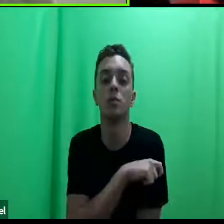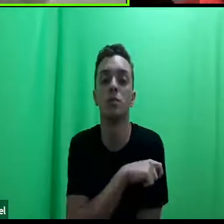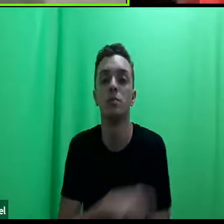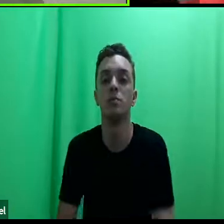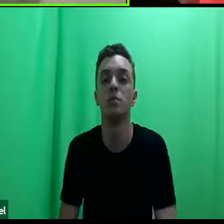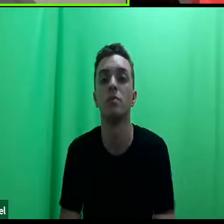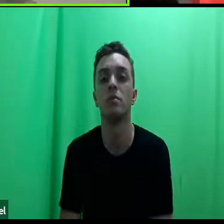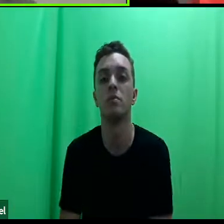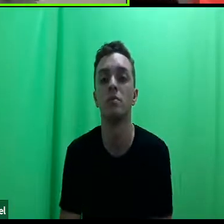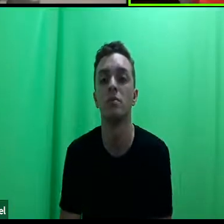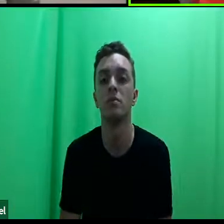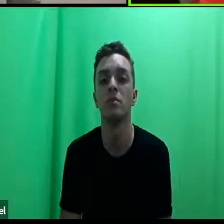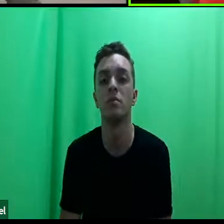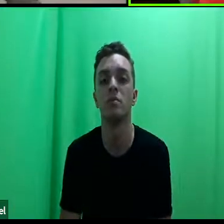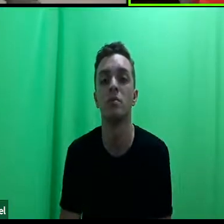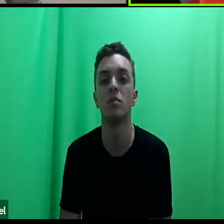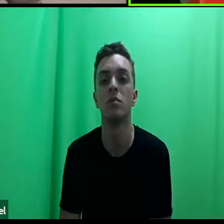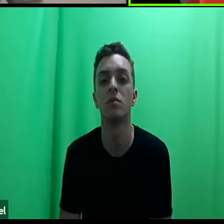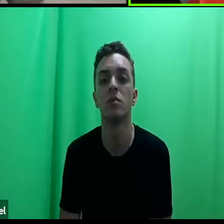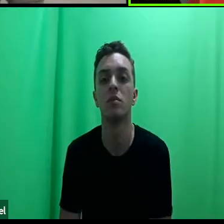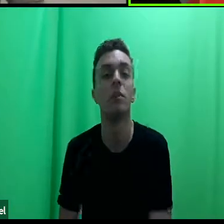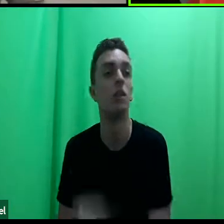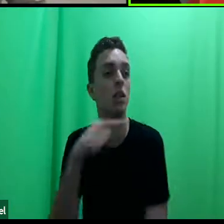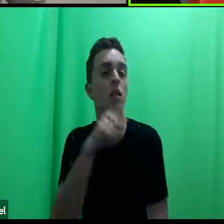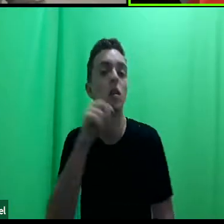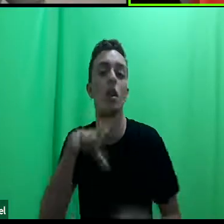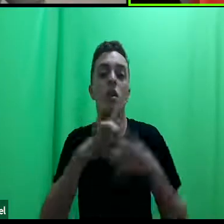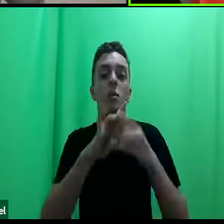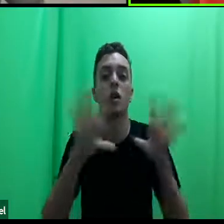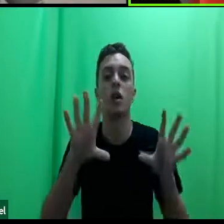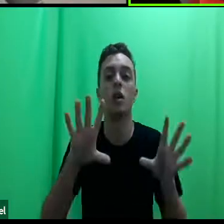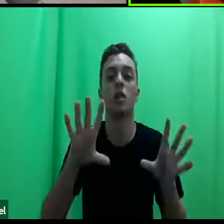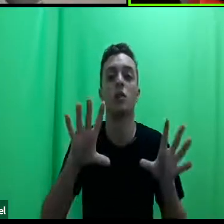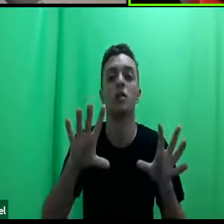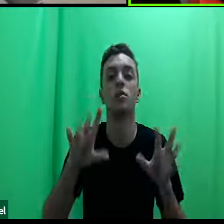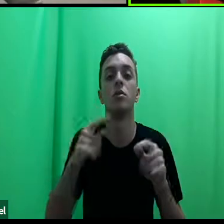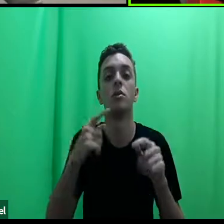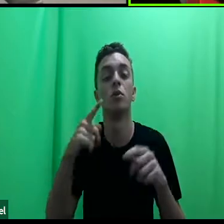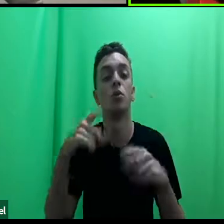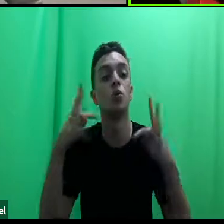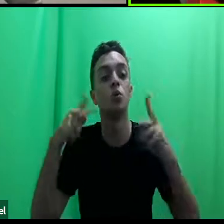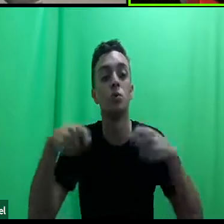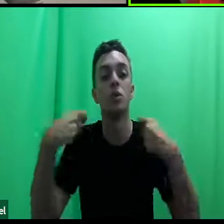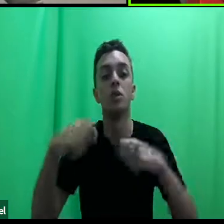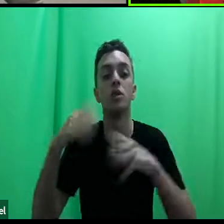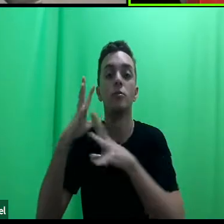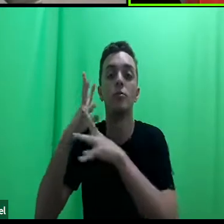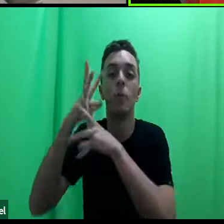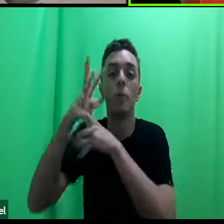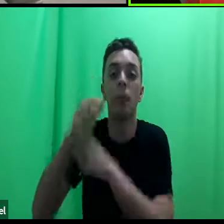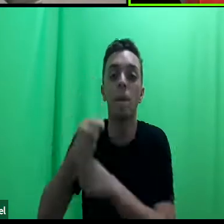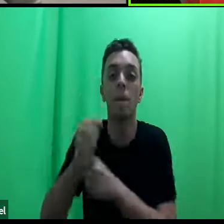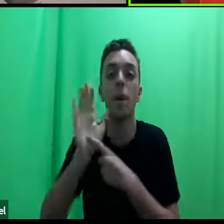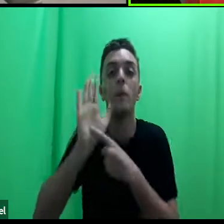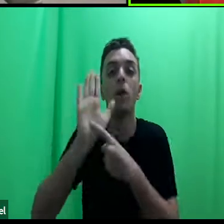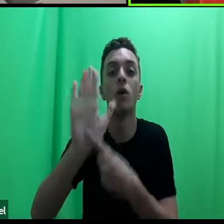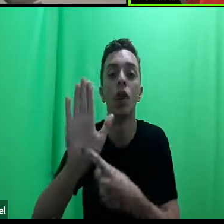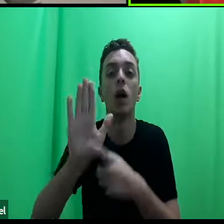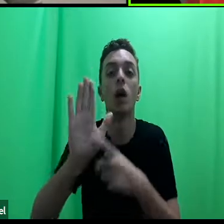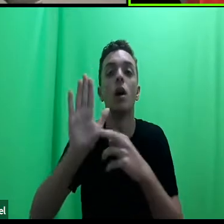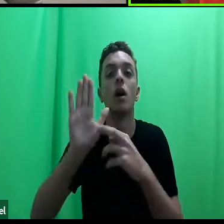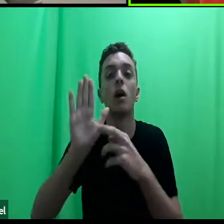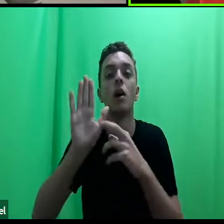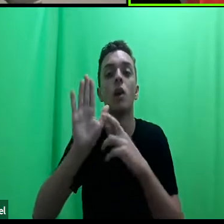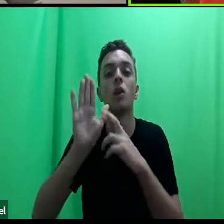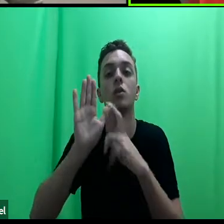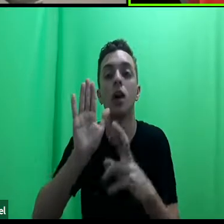Isso é parte, não é, do neoliberalismo, tudo tem que ser quantificado e mostrar resultados, impactos,